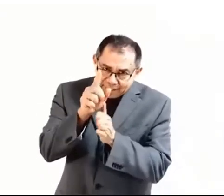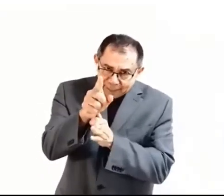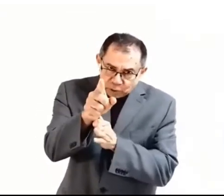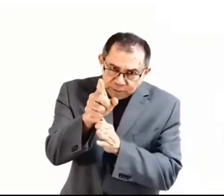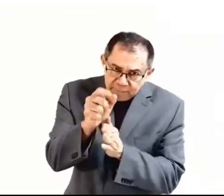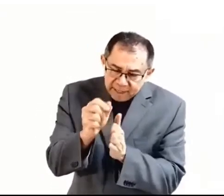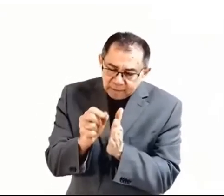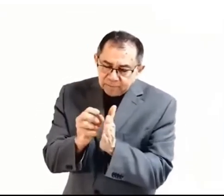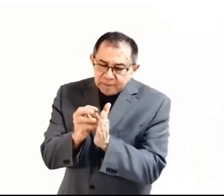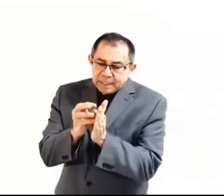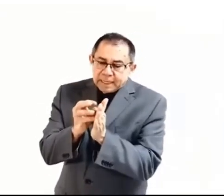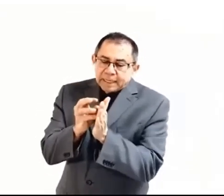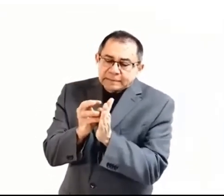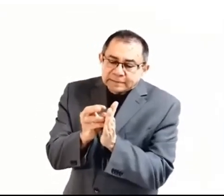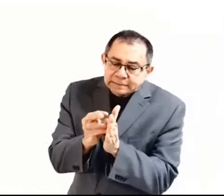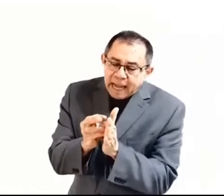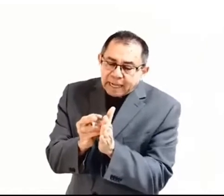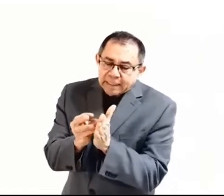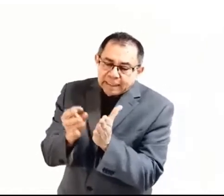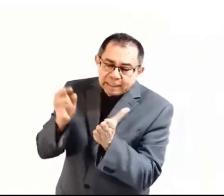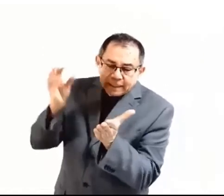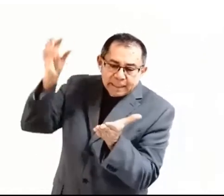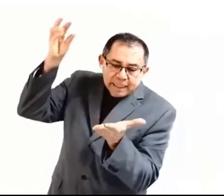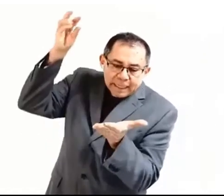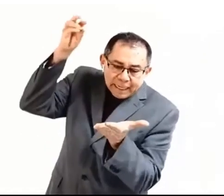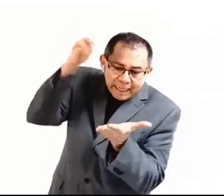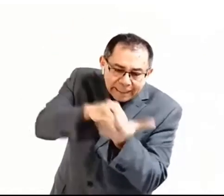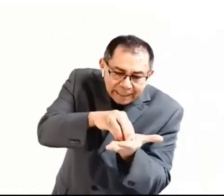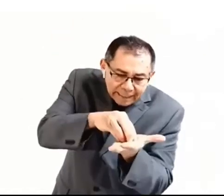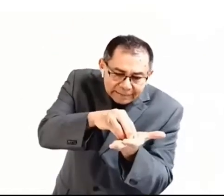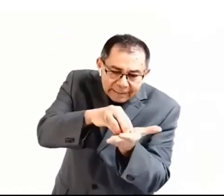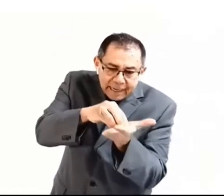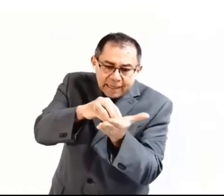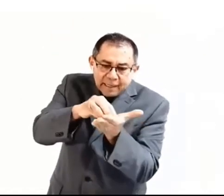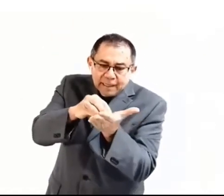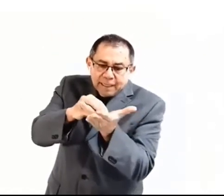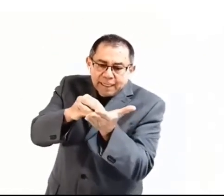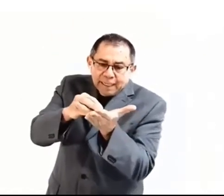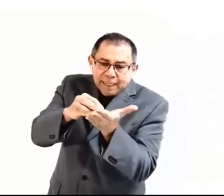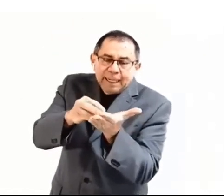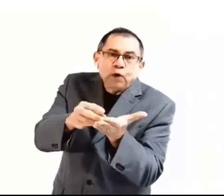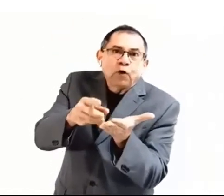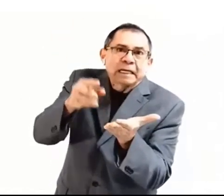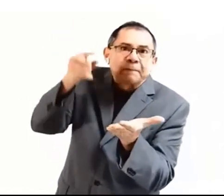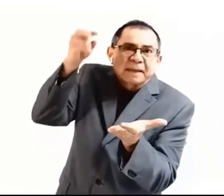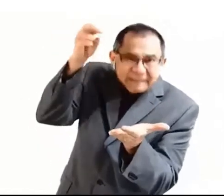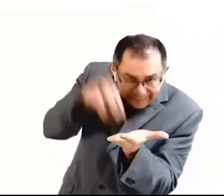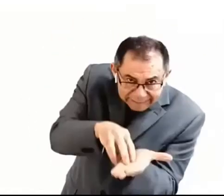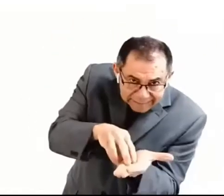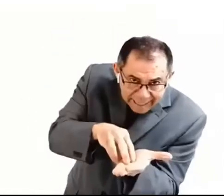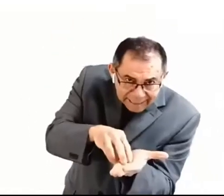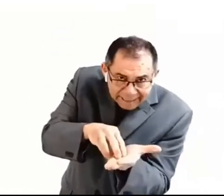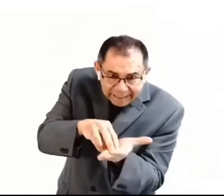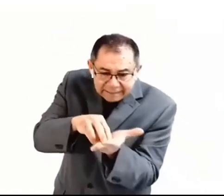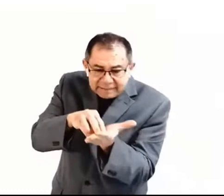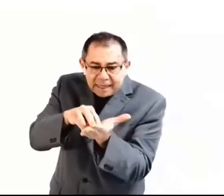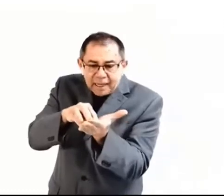escúchame bien, está en la iglesia, en lo que representan a la iglesia,